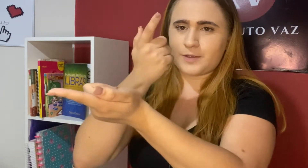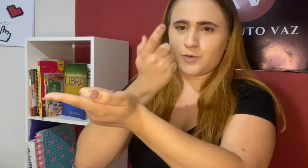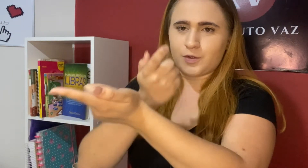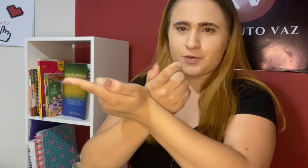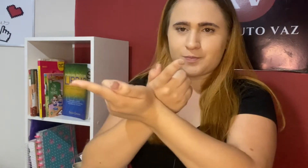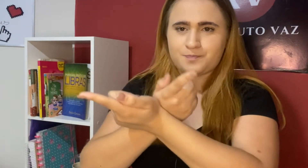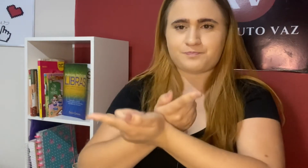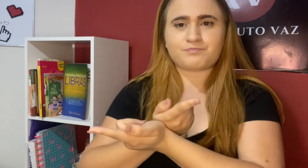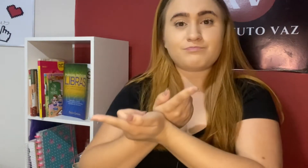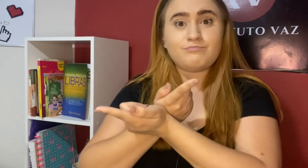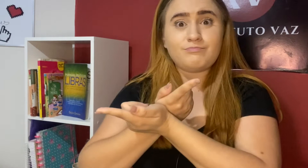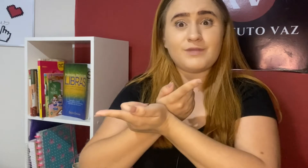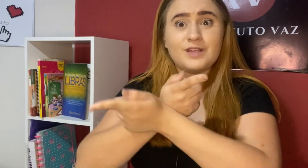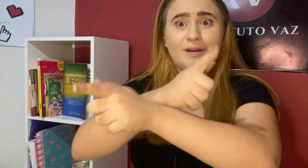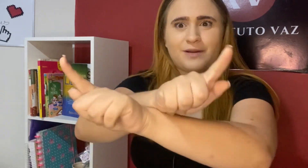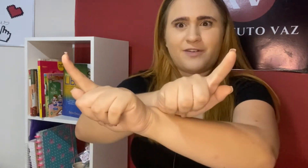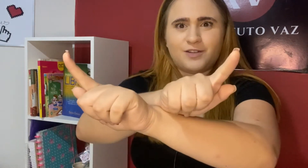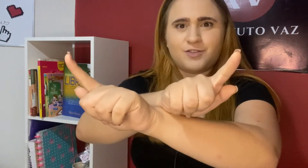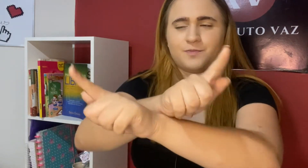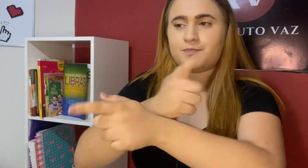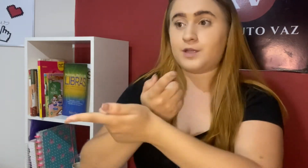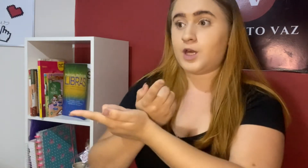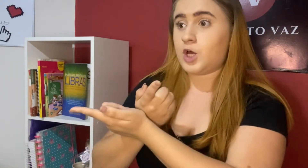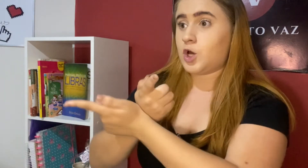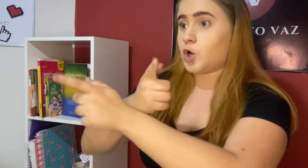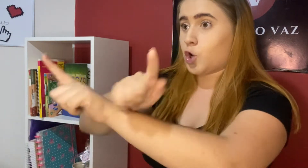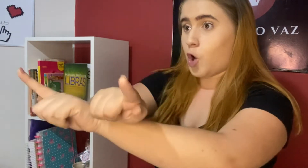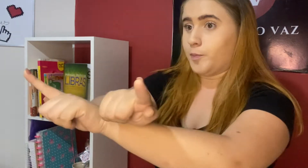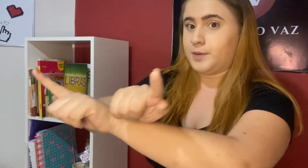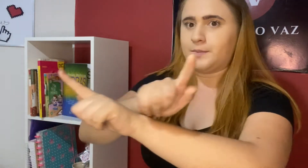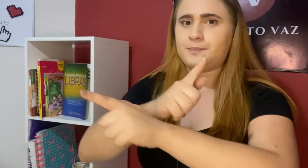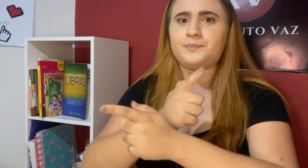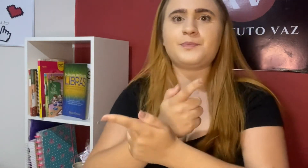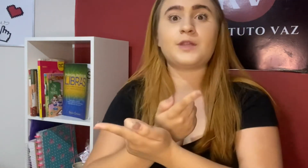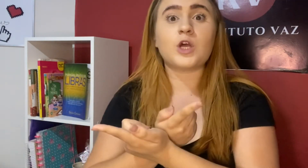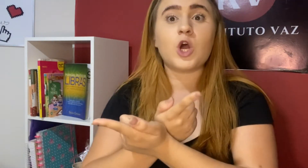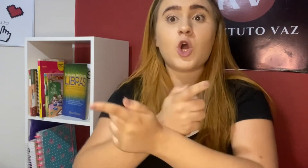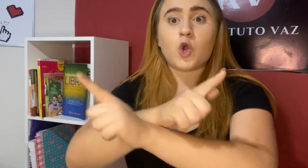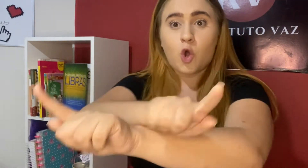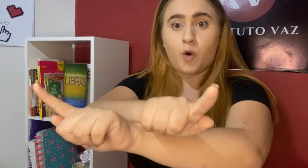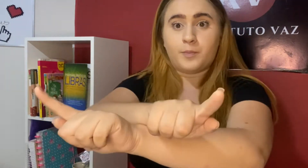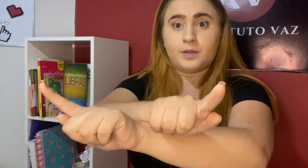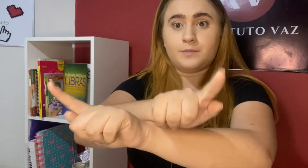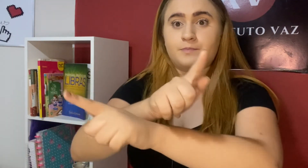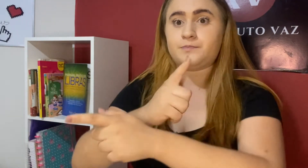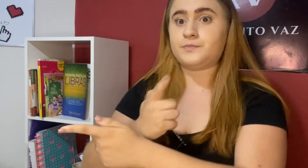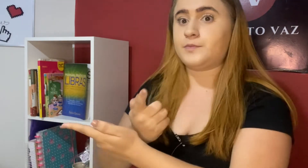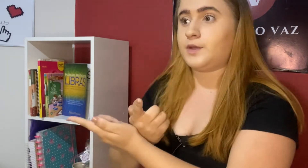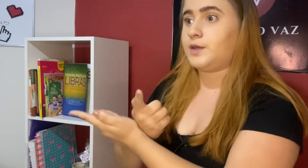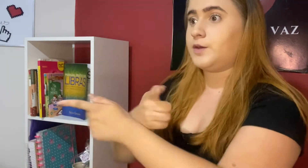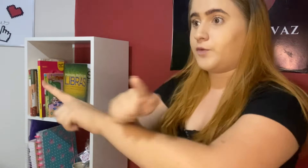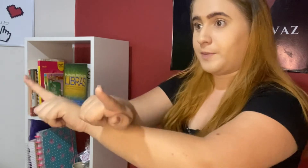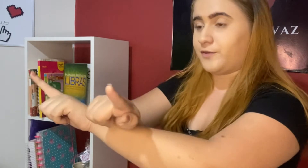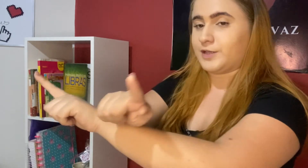do outro e vai pra frente. Golpe. Golpe. E foi pra frente.